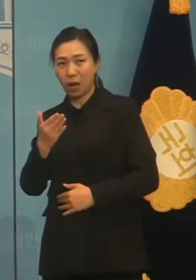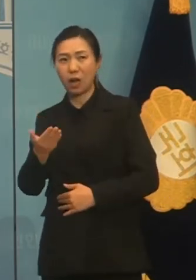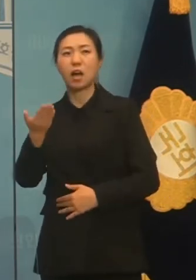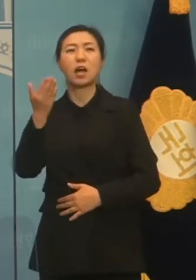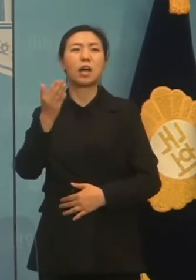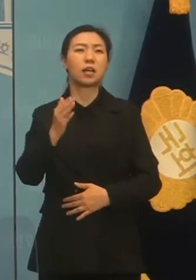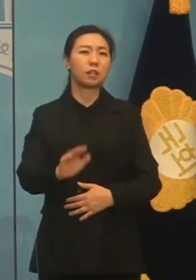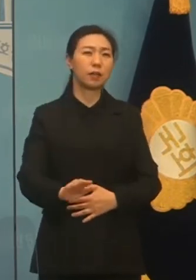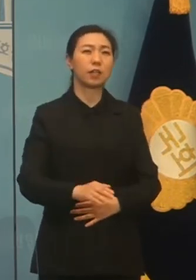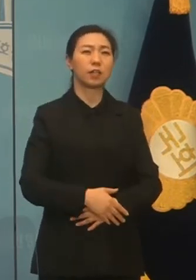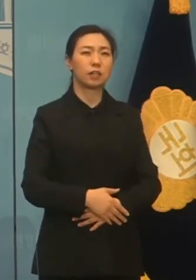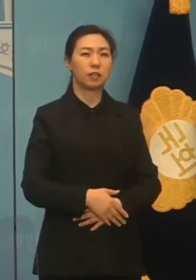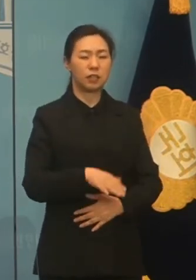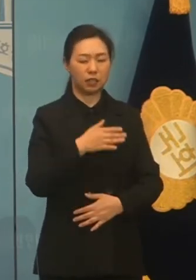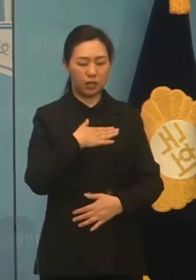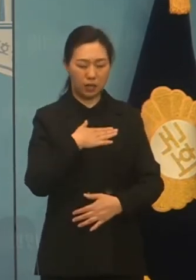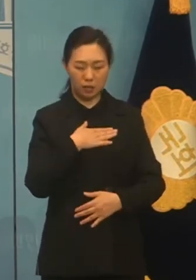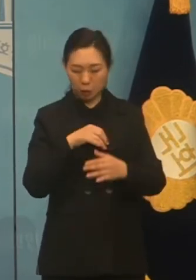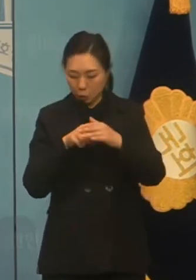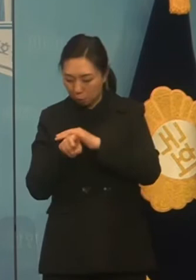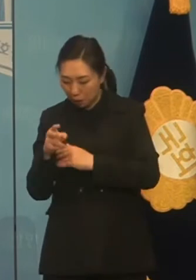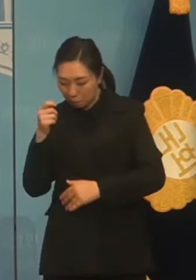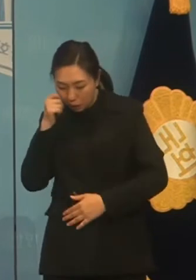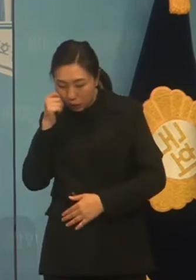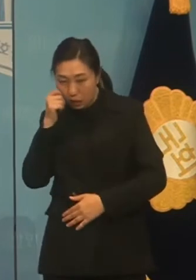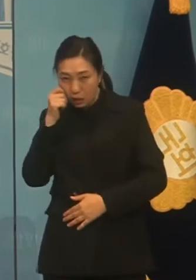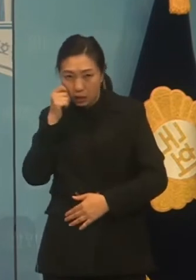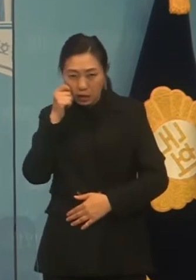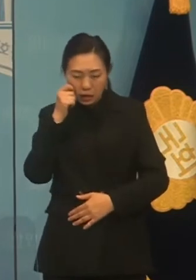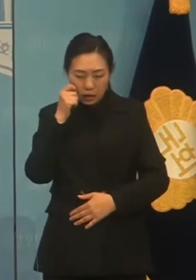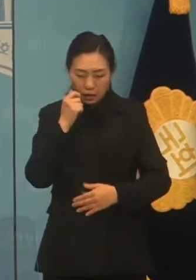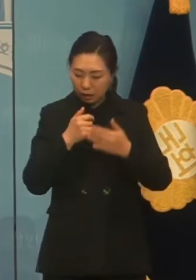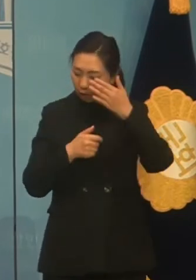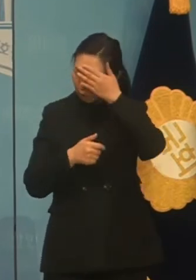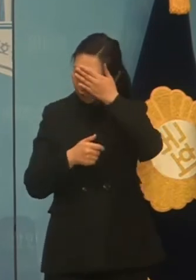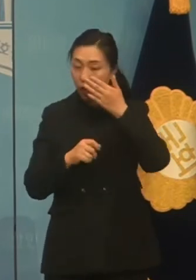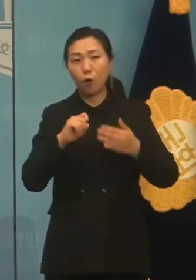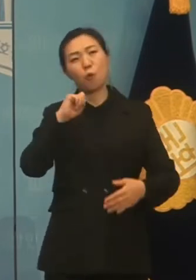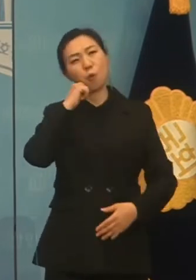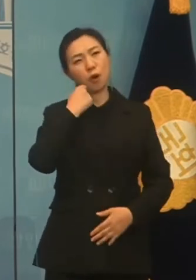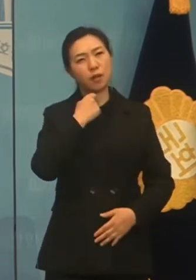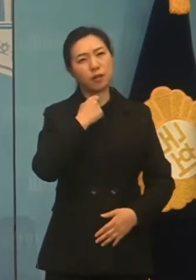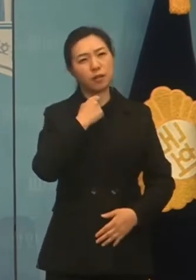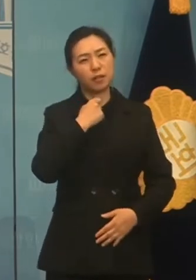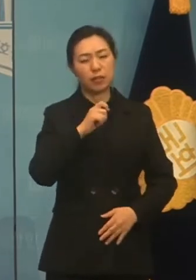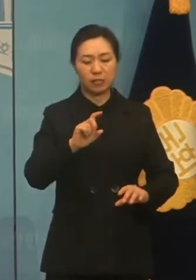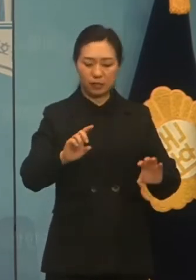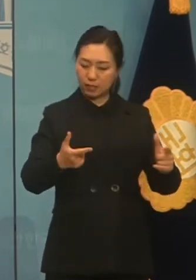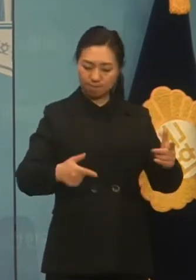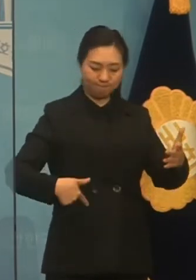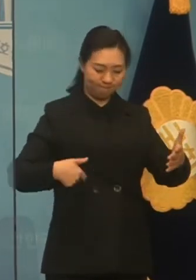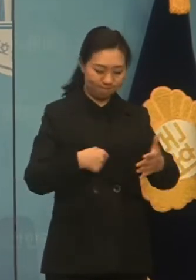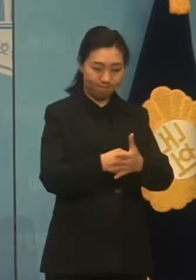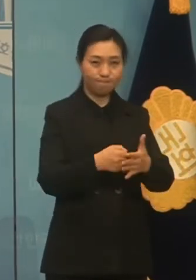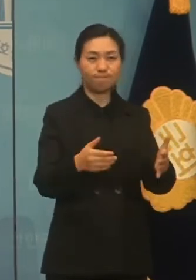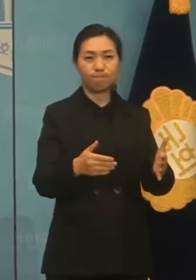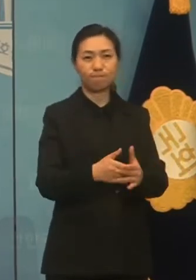그러나 응감할 수 없다, 피할 수는 없다, 피하지 않겠다고 결심했습니다.